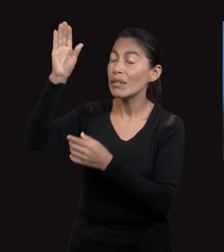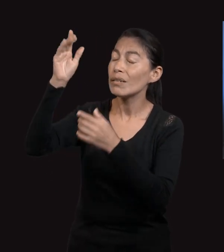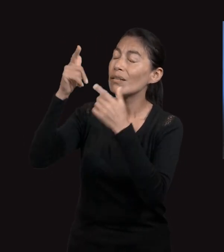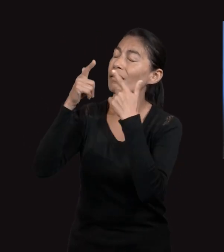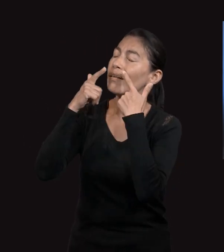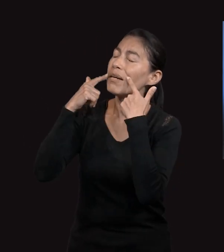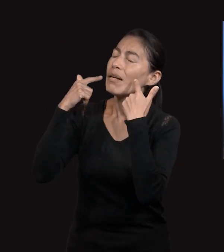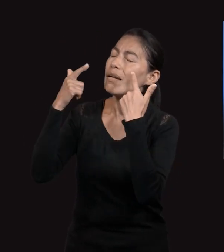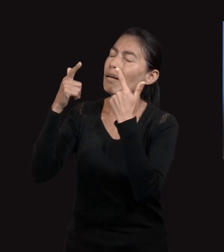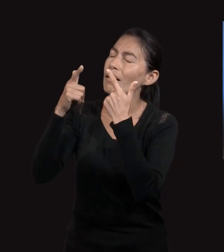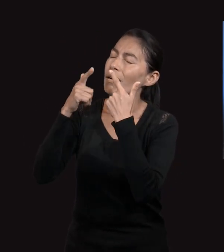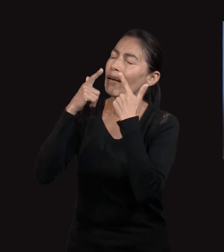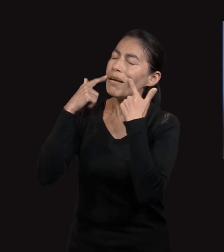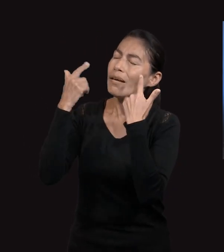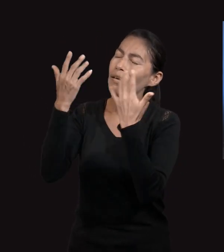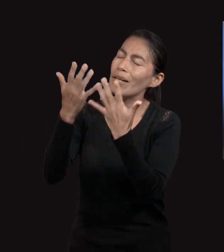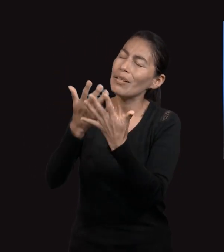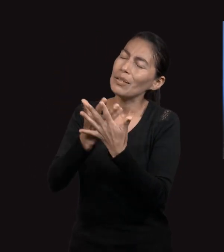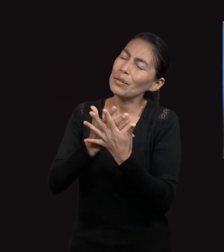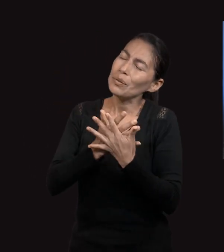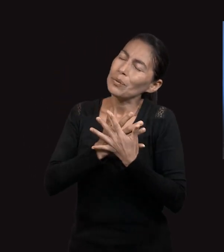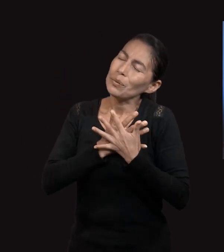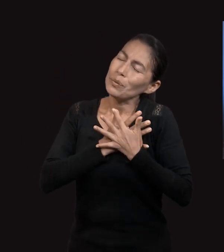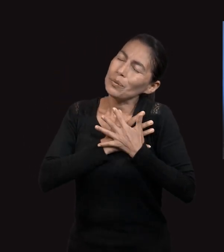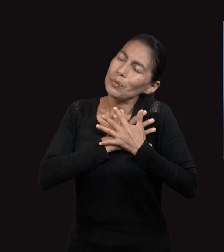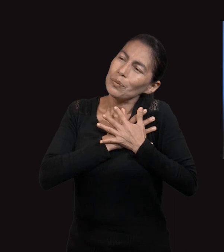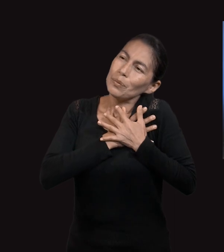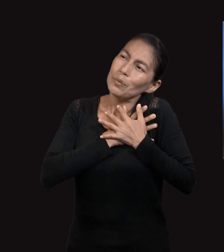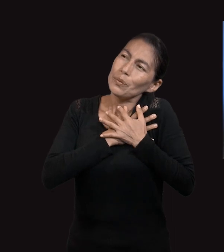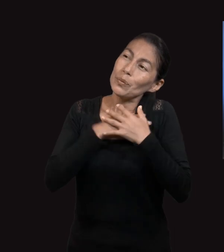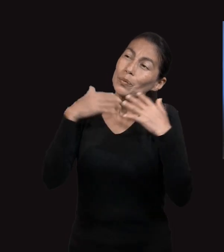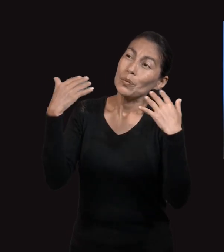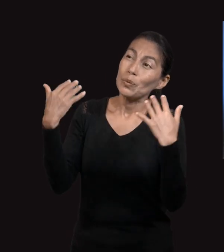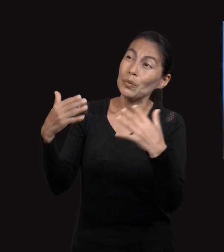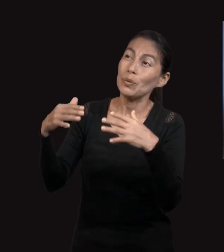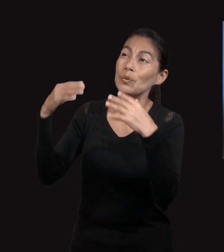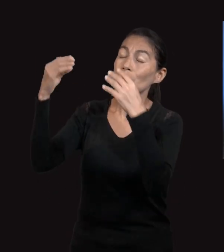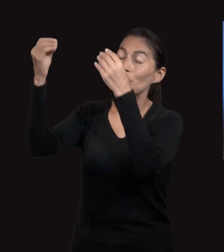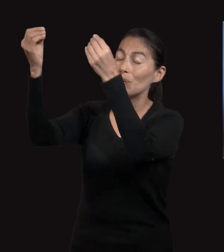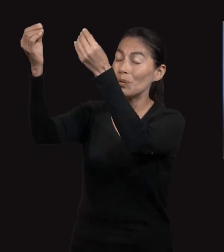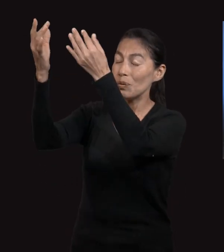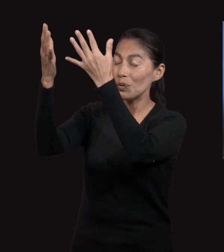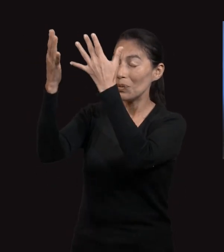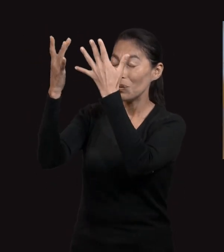tan llenos de gracia y amor.